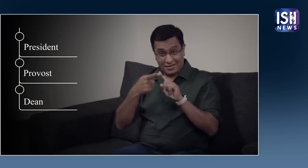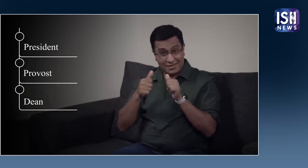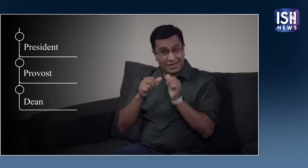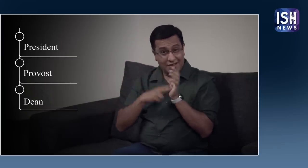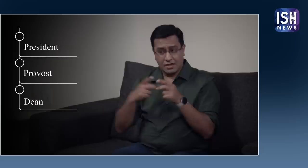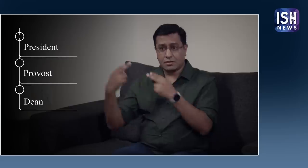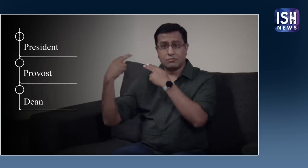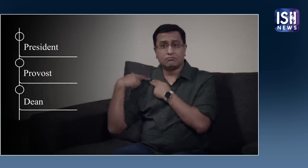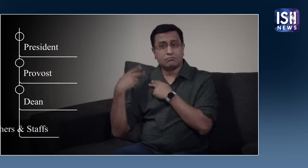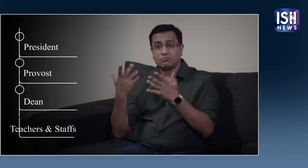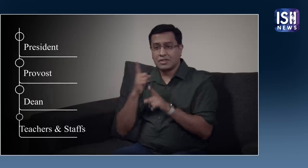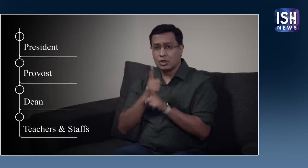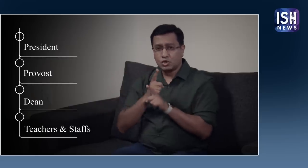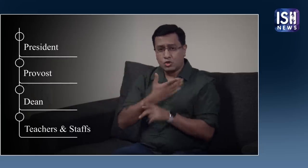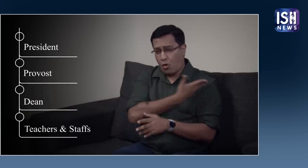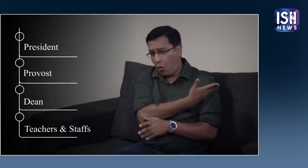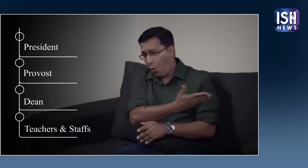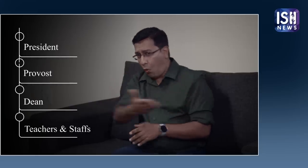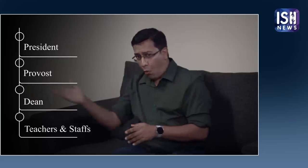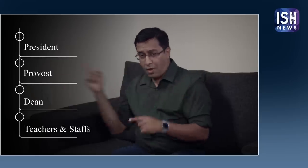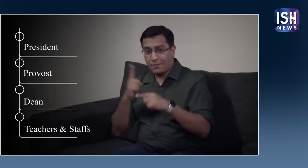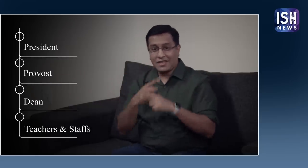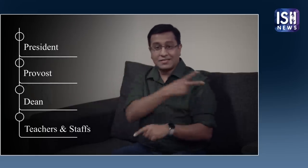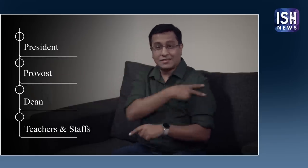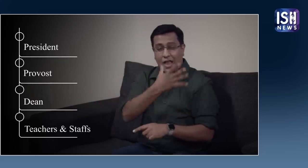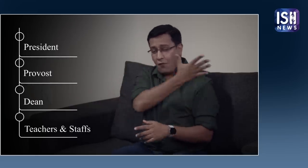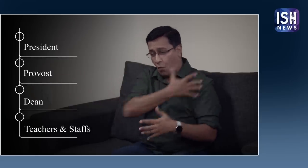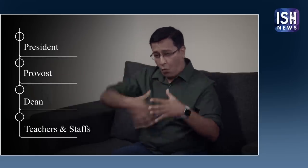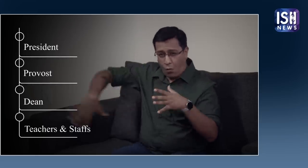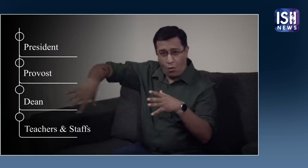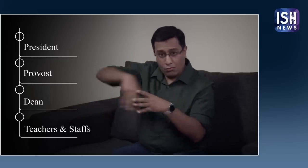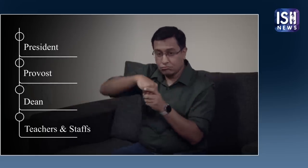ग्यालडेट मेंट टीचर्ज और स्टाफ के प्रबंधन के लिए जिम्मेदार होता है।